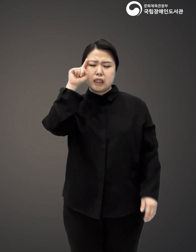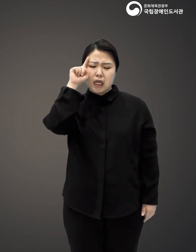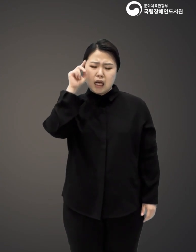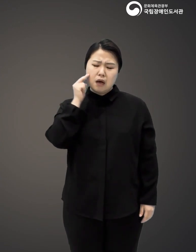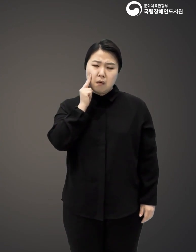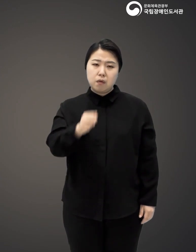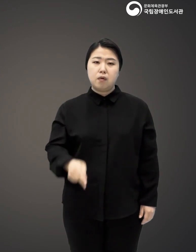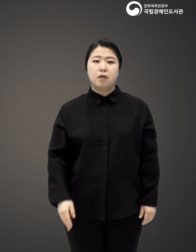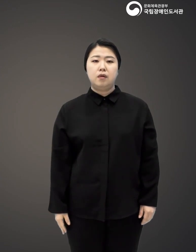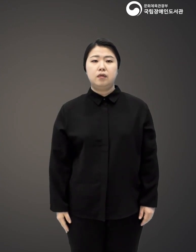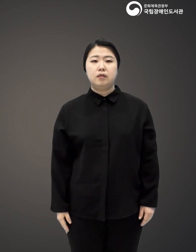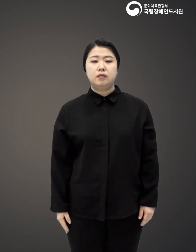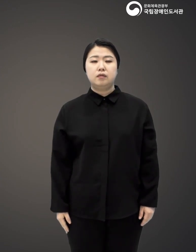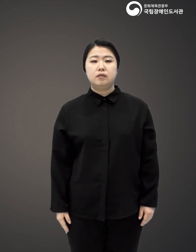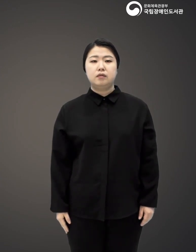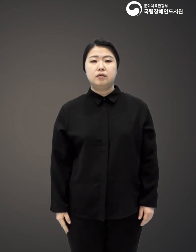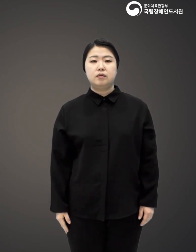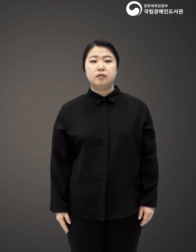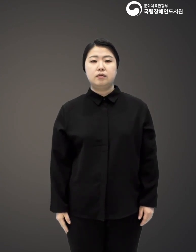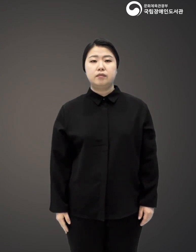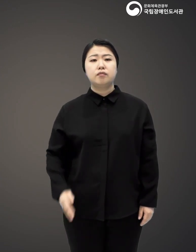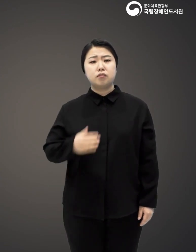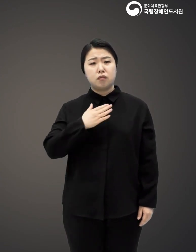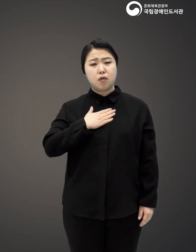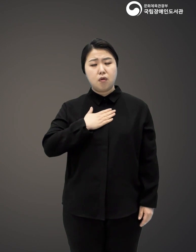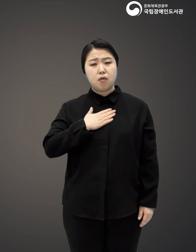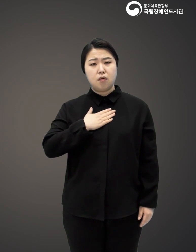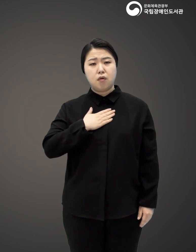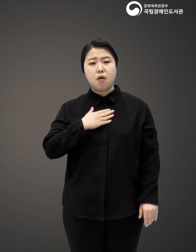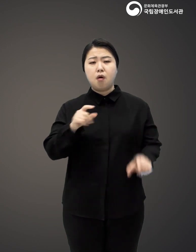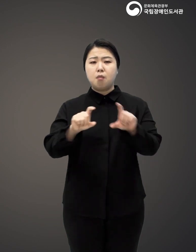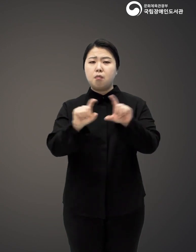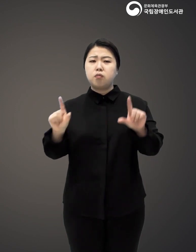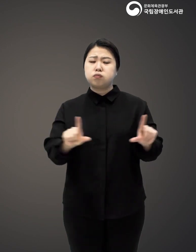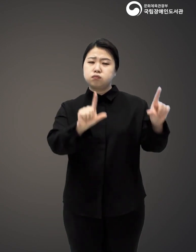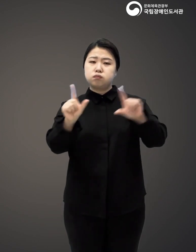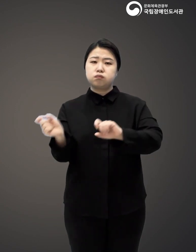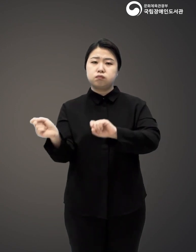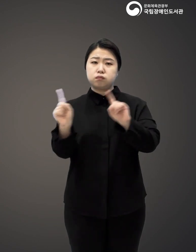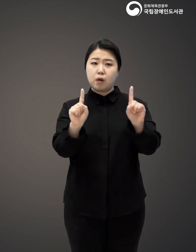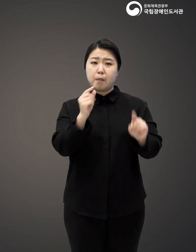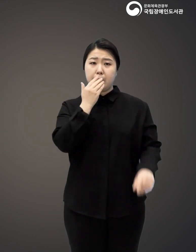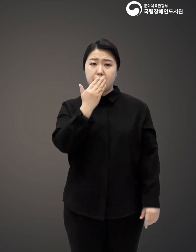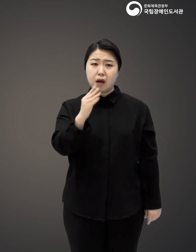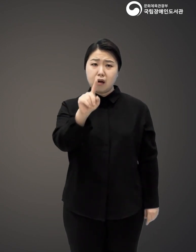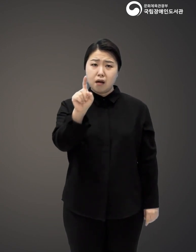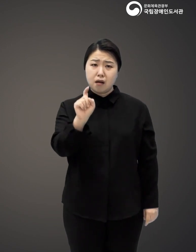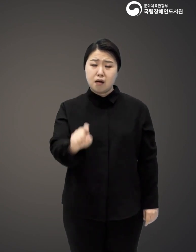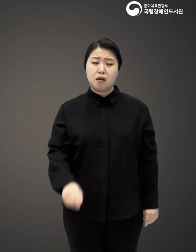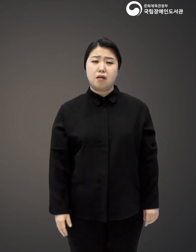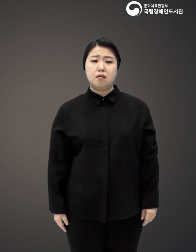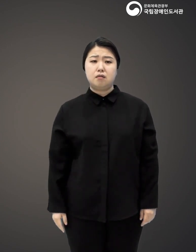것 같아요. 이런 제가 일상을 회복할 수 있을까요?